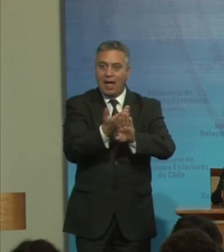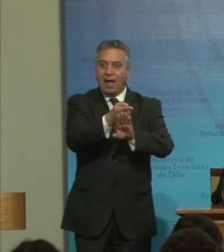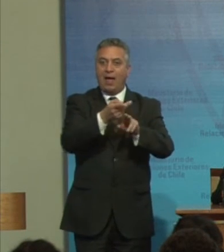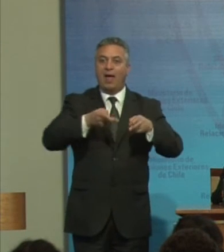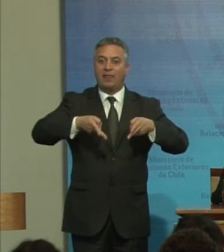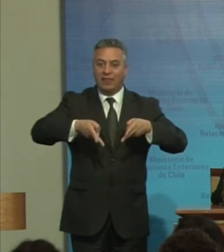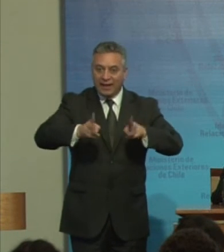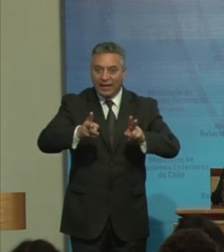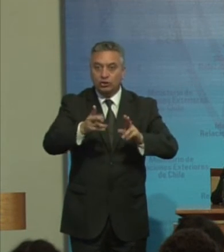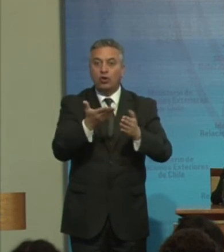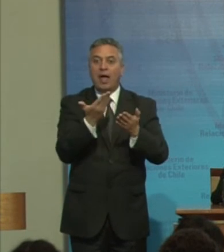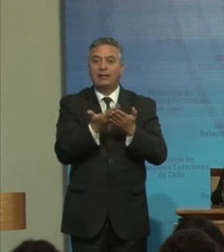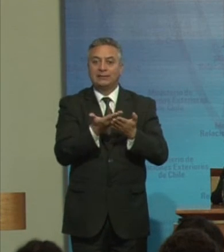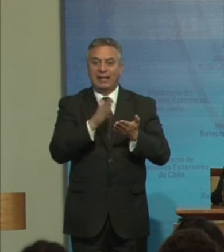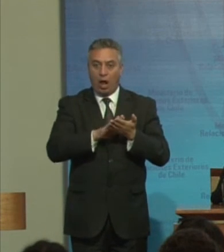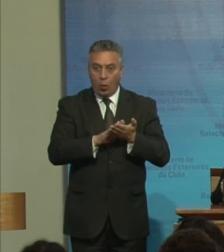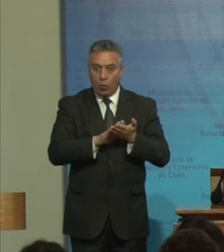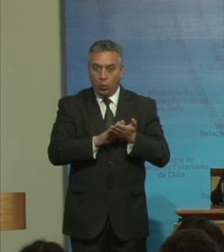todas Sus dimensiones